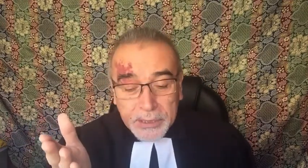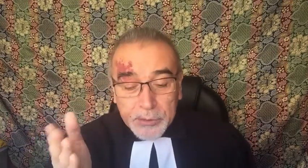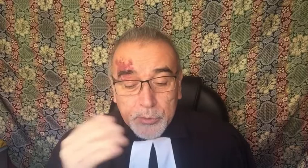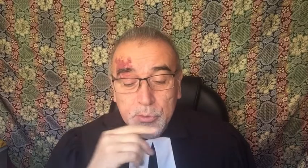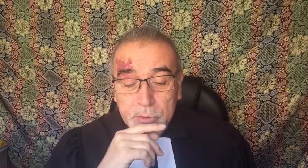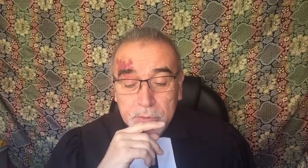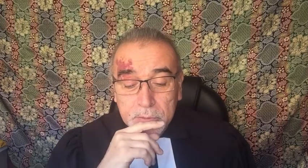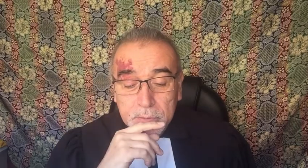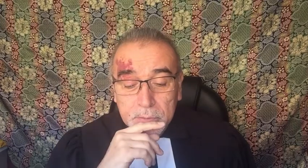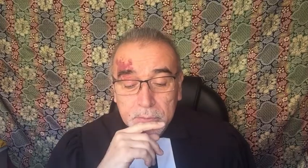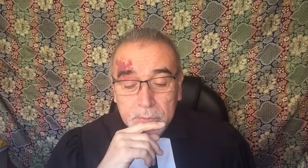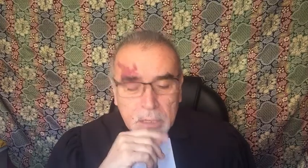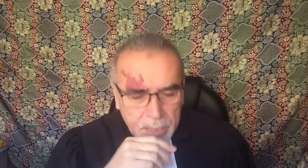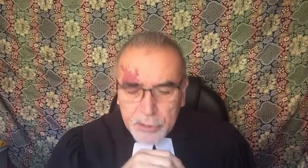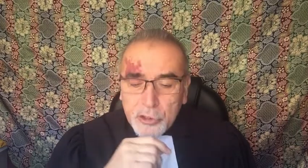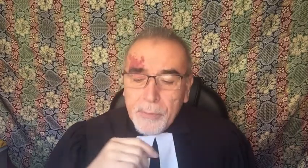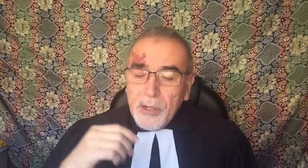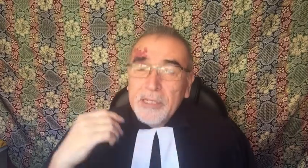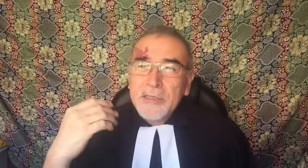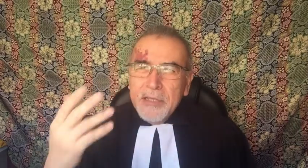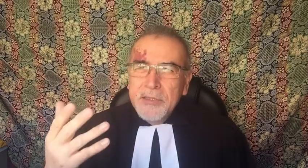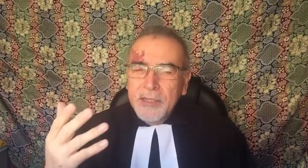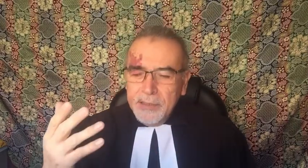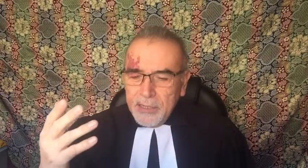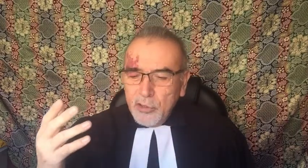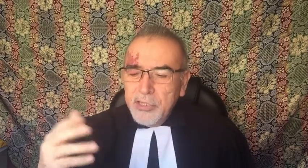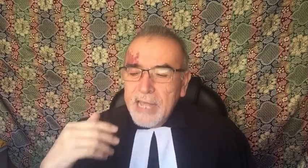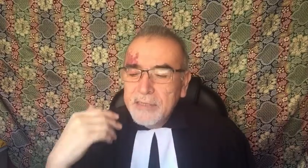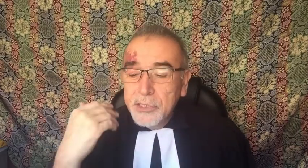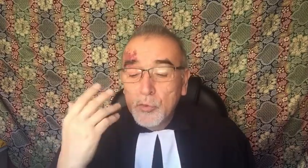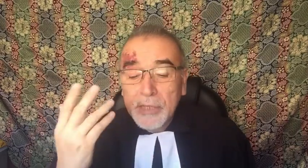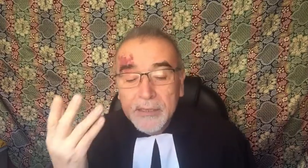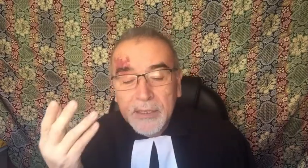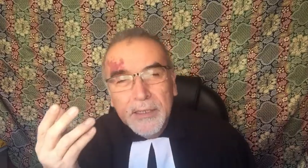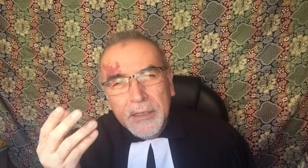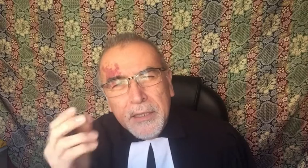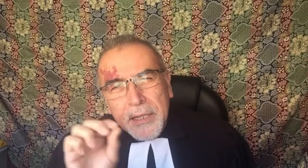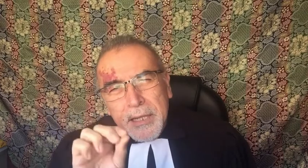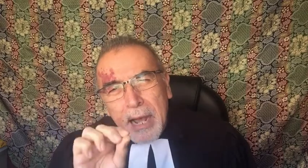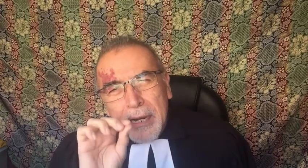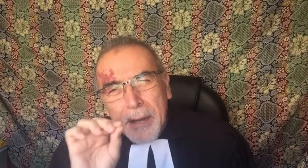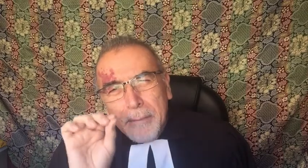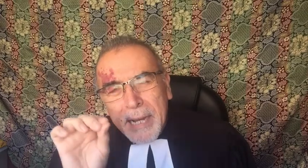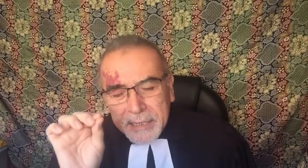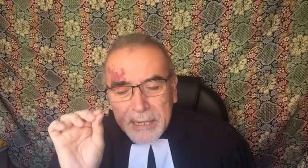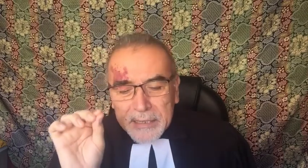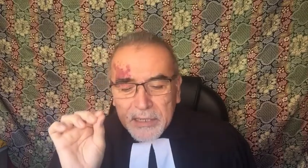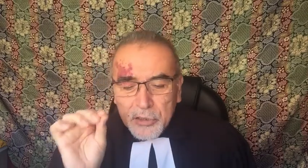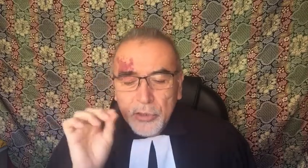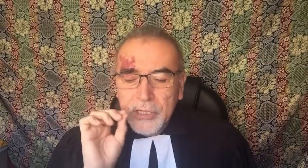Jesús. En esos tiempos la tendencia de la sociedad circundante era la marginalización de las